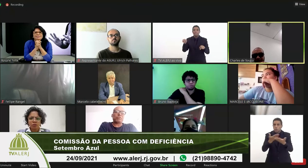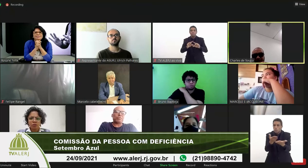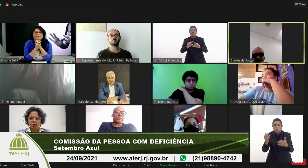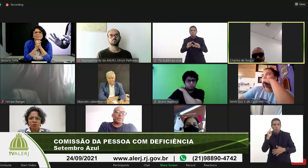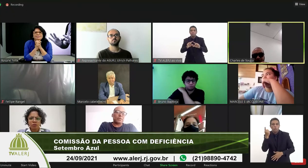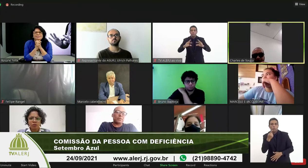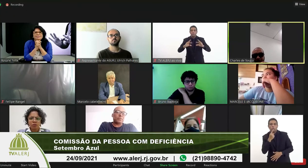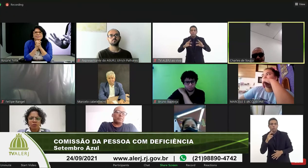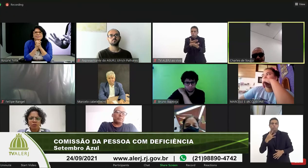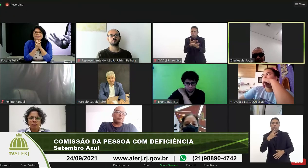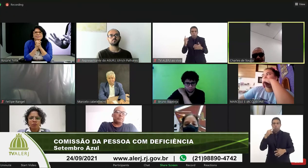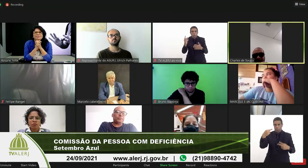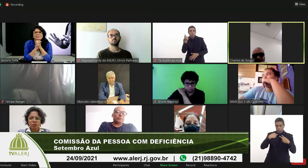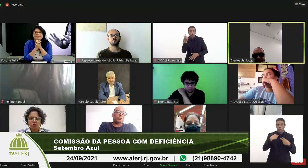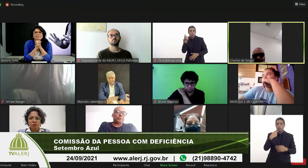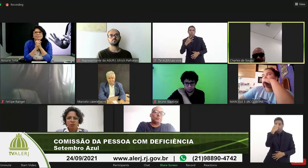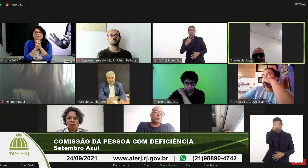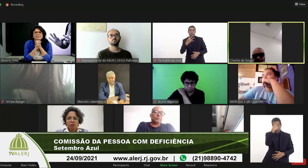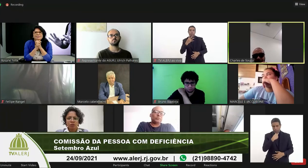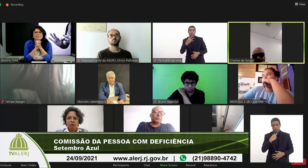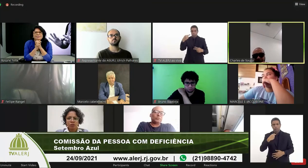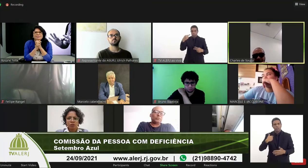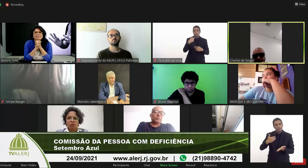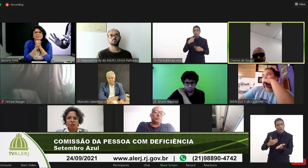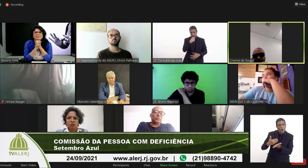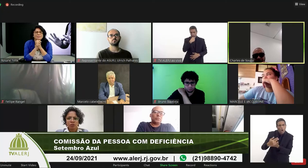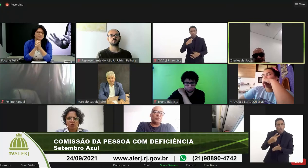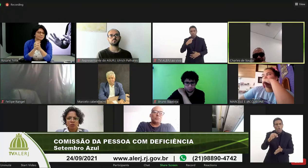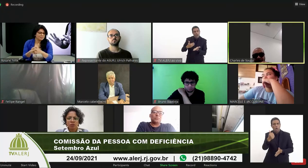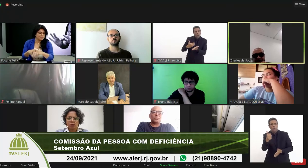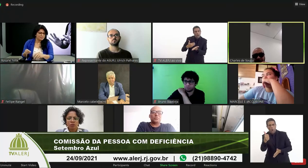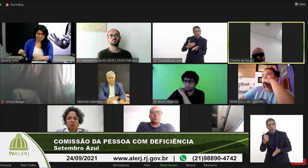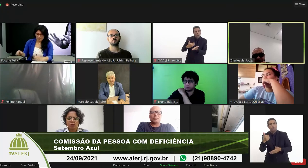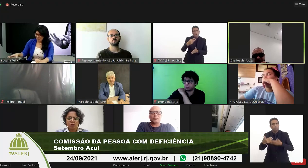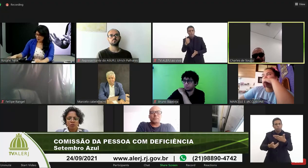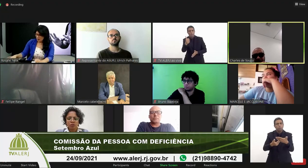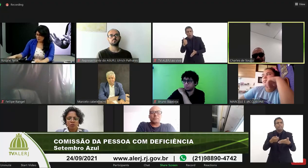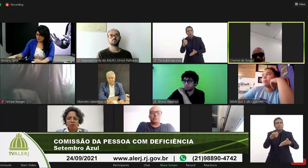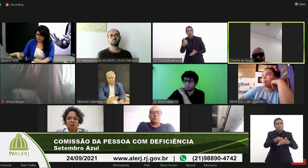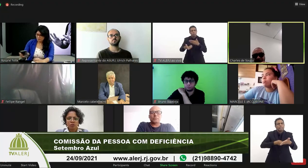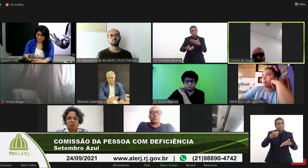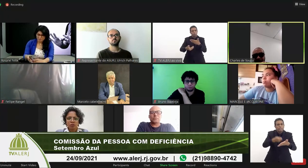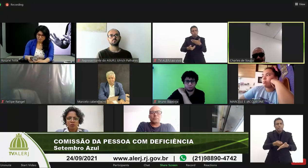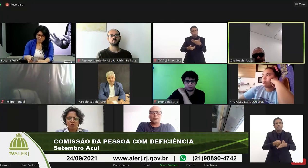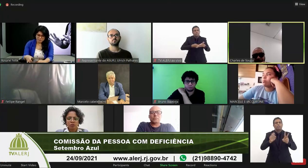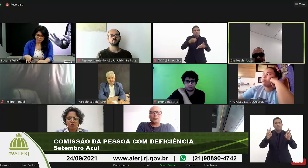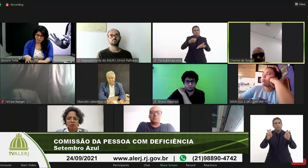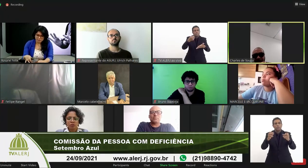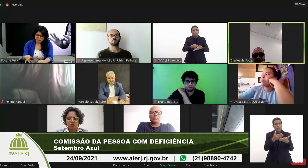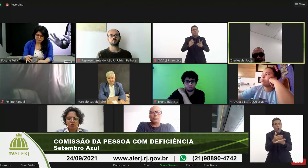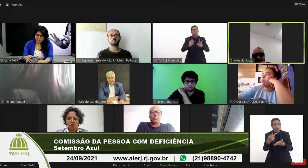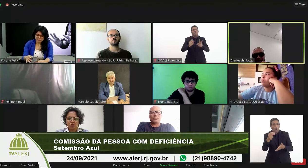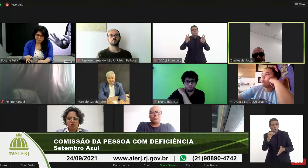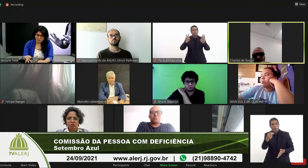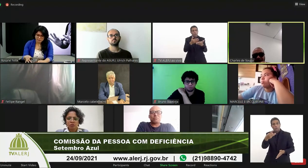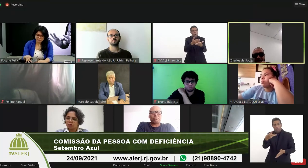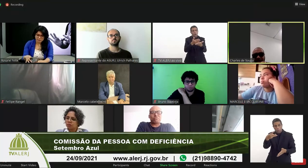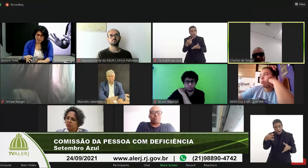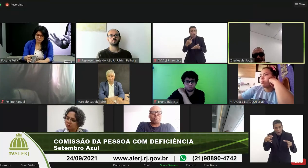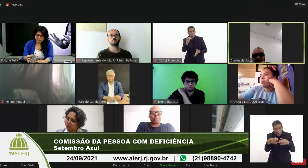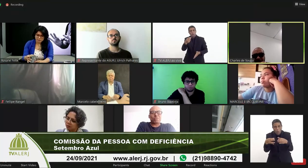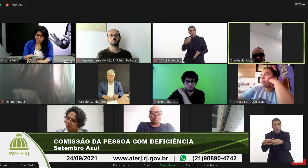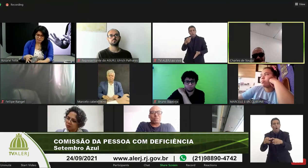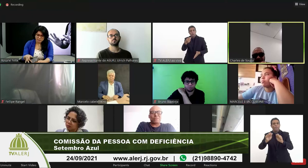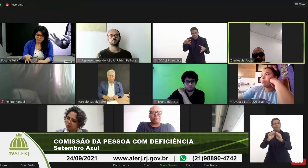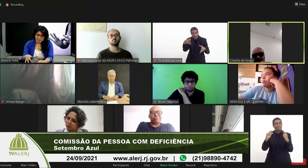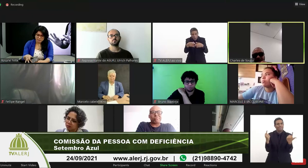conhecem eu sou uma pessoa cega desde 2018 e estou militante na causa desde 2004 através de conselho através